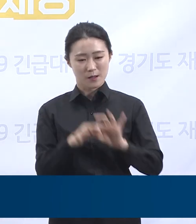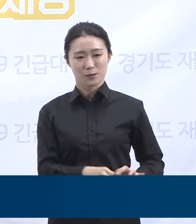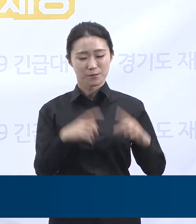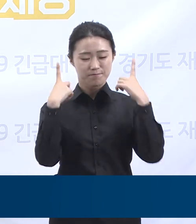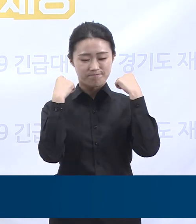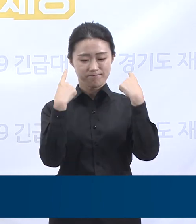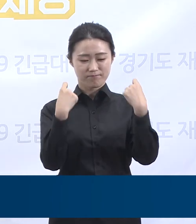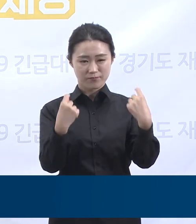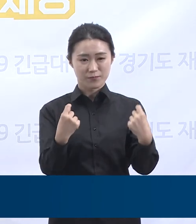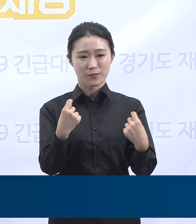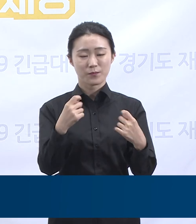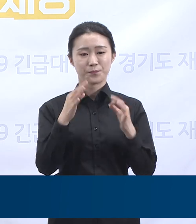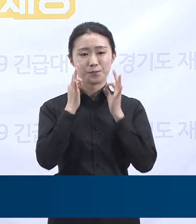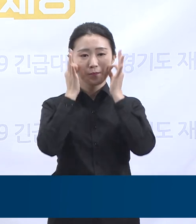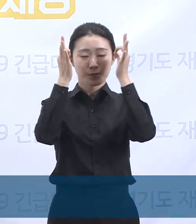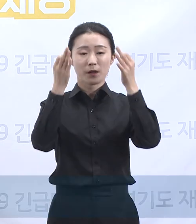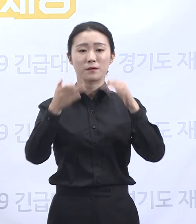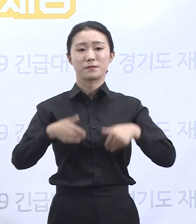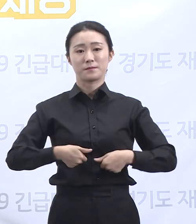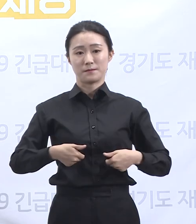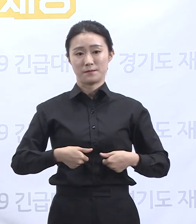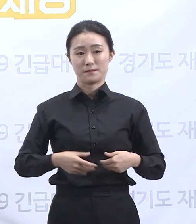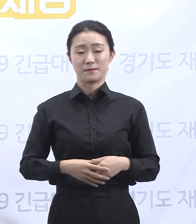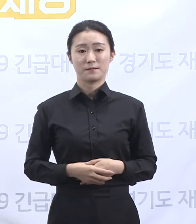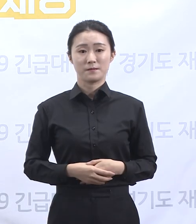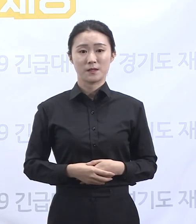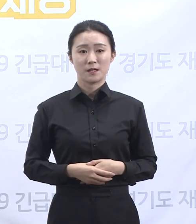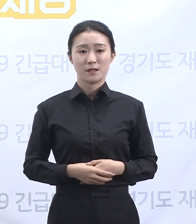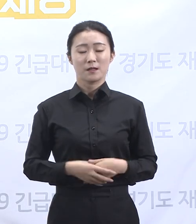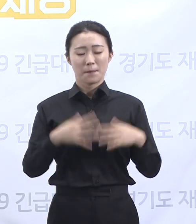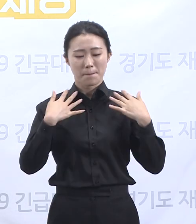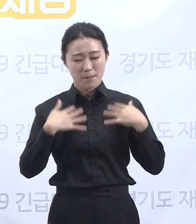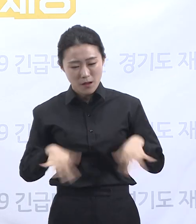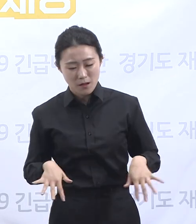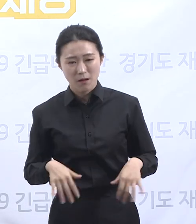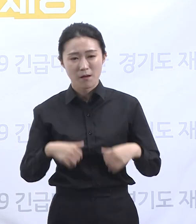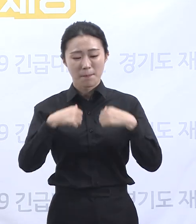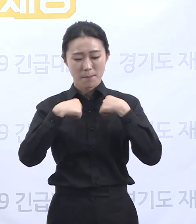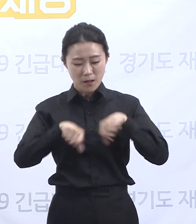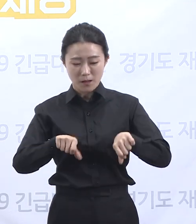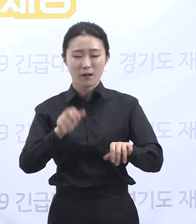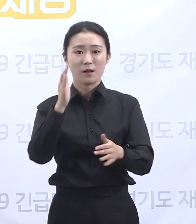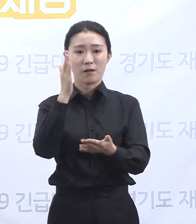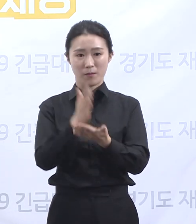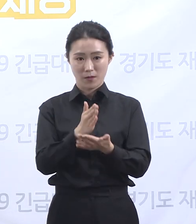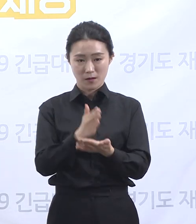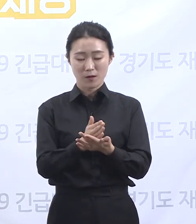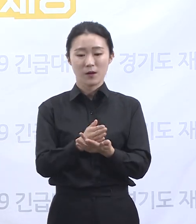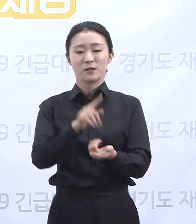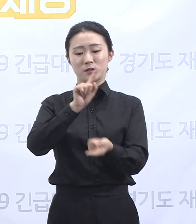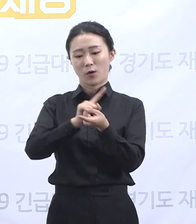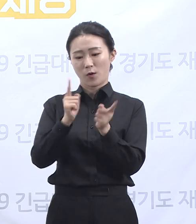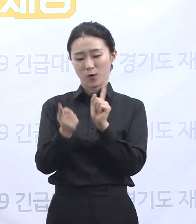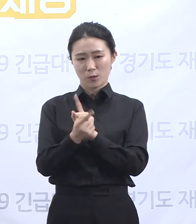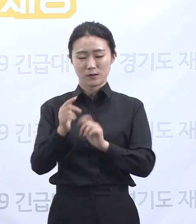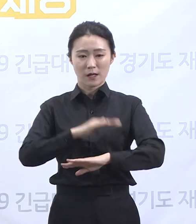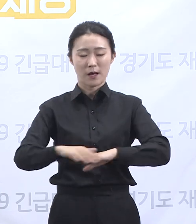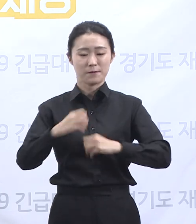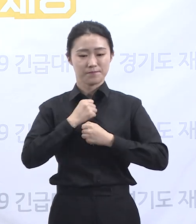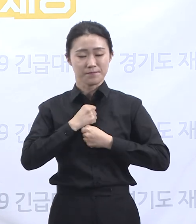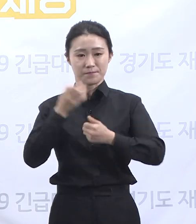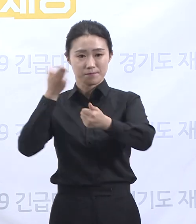있습니다. 자칫 느슨해지기 쉬운 우리의 마음을 다잡으면서 서로가 서로를 지켜야 합니다. 감사합니다.